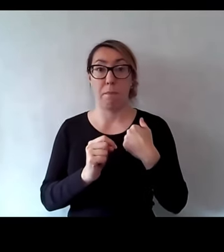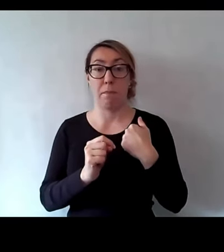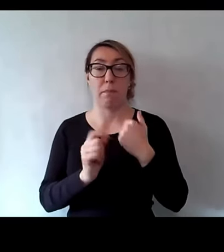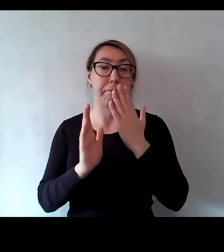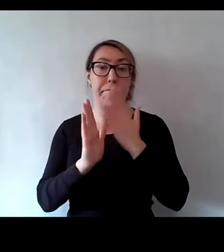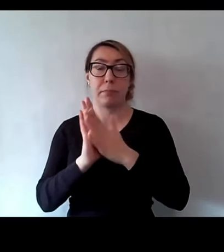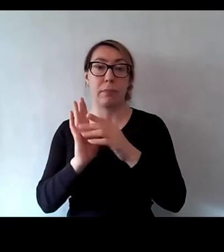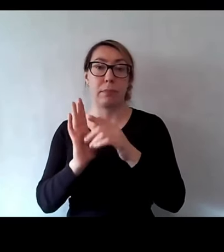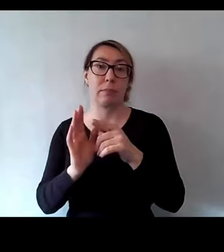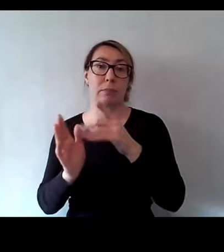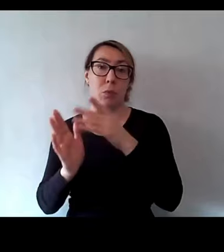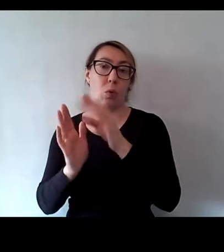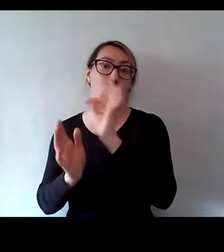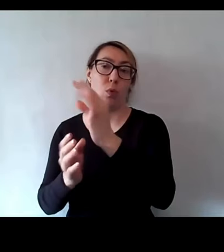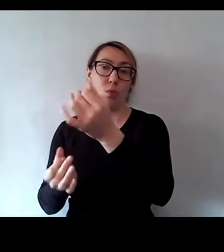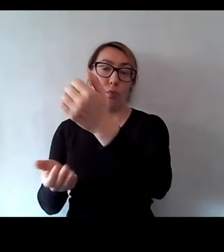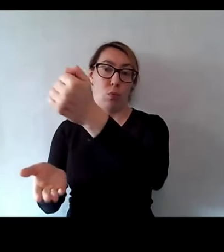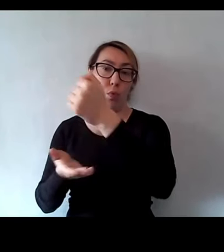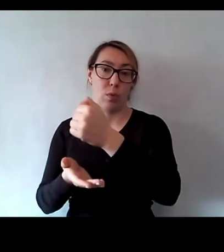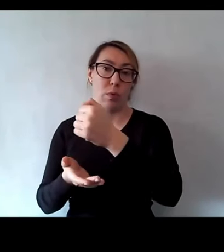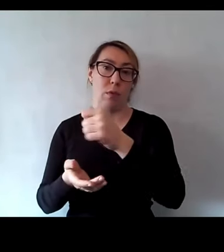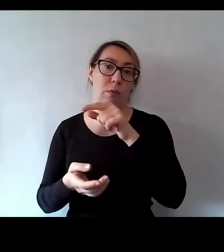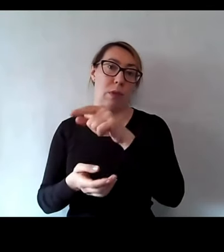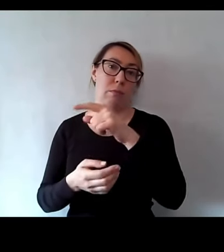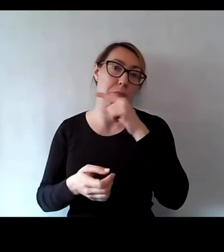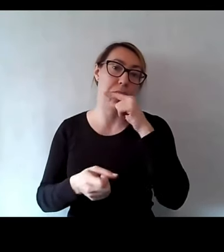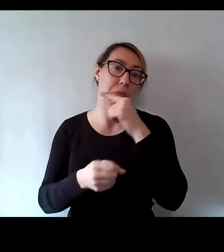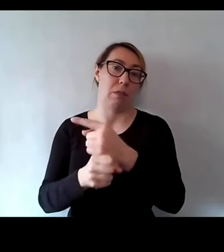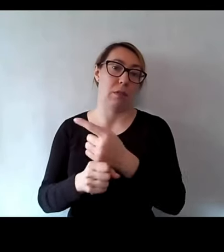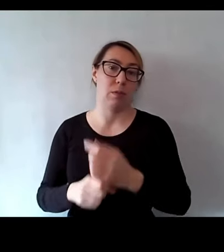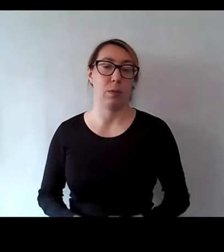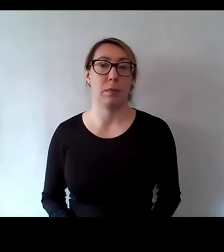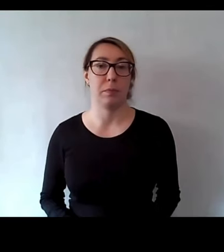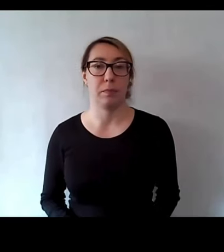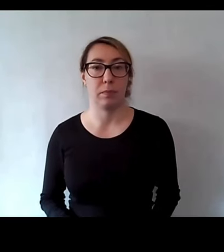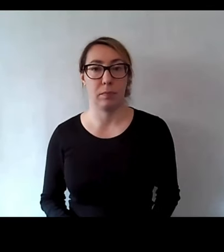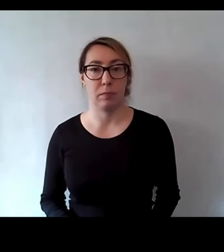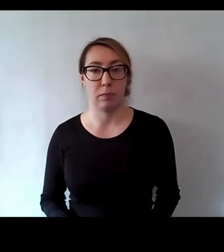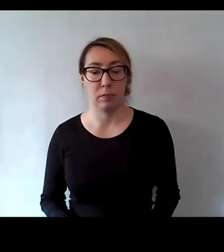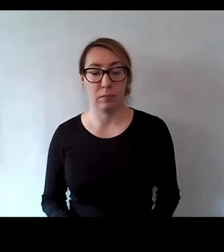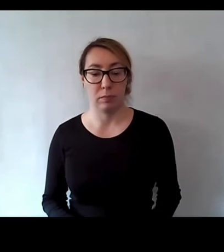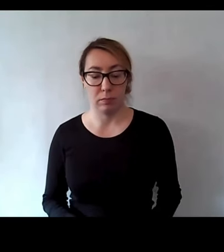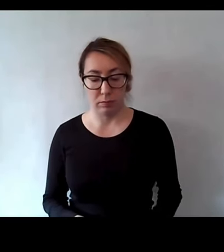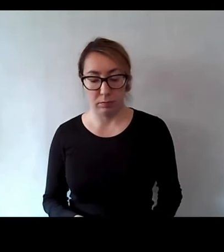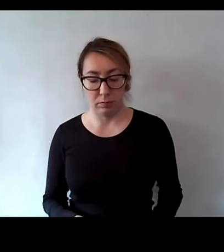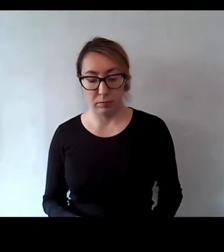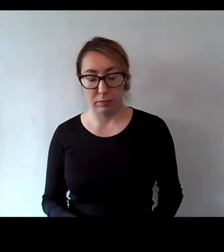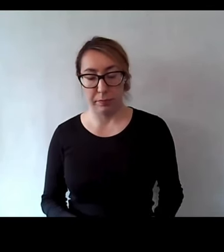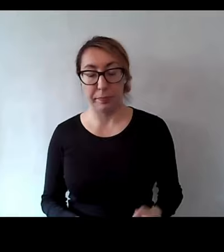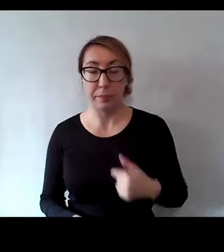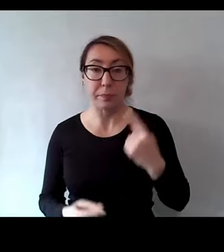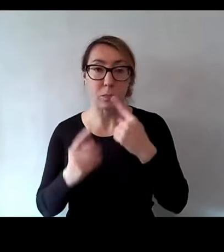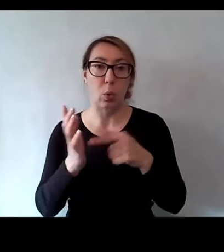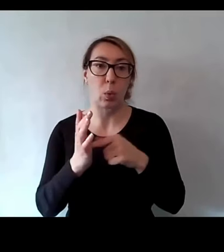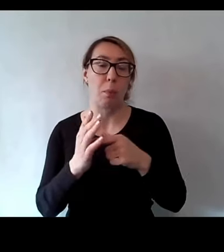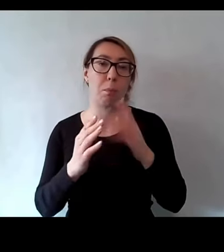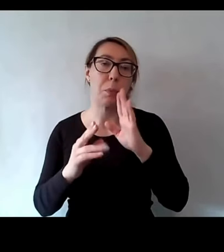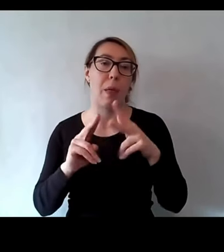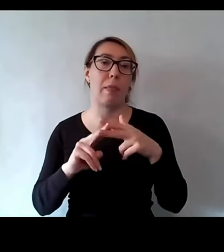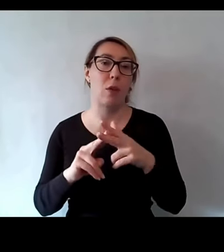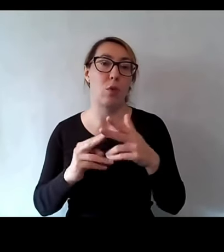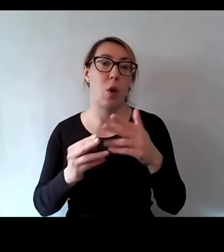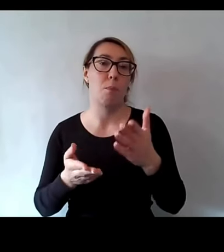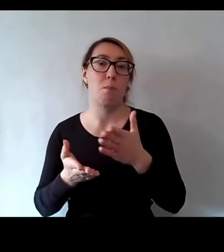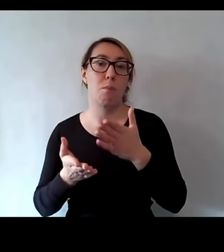bezpośrednio z Waszych środków, no i Wy macie je do dyspozycji. Okej, to myślę, bo to generalnie było takie narzędzie pomocnicze,